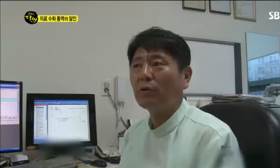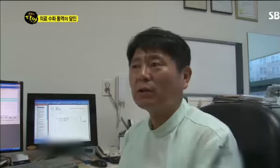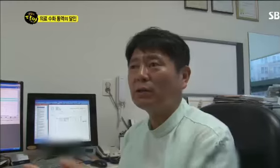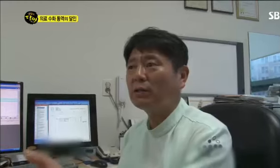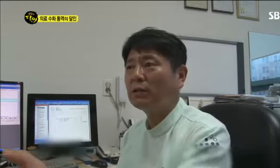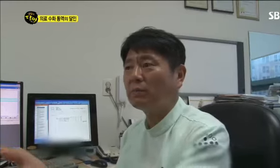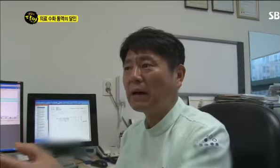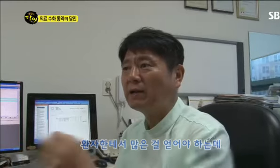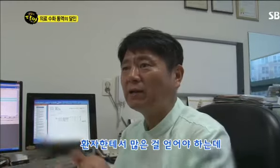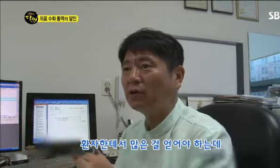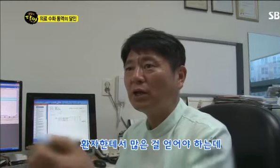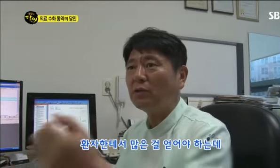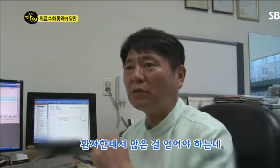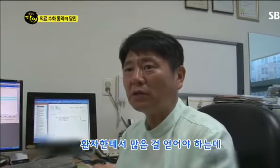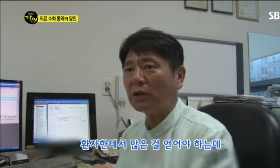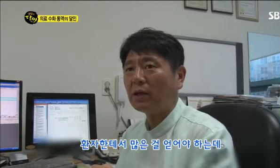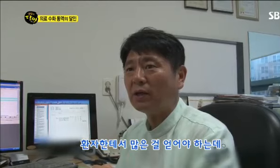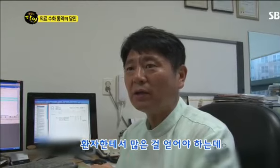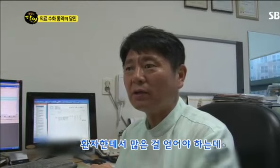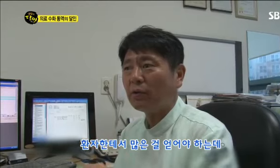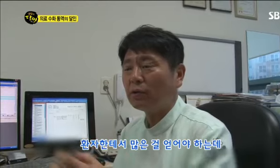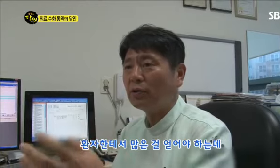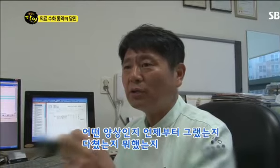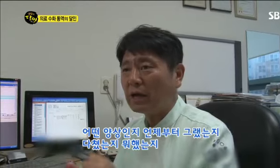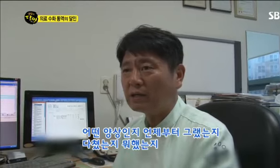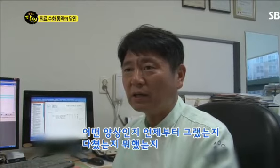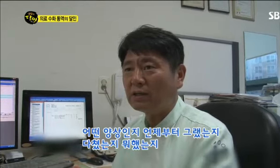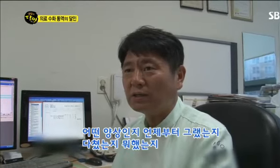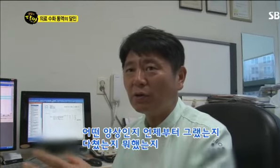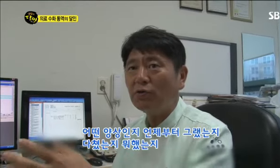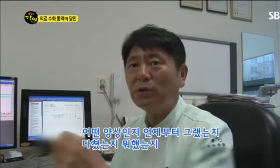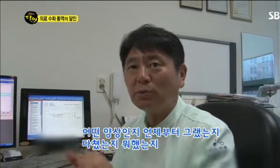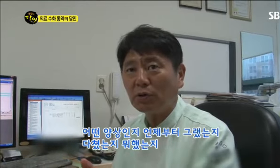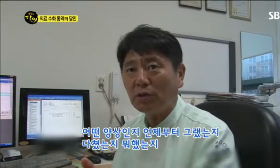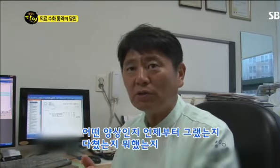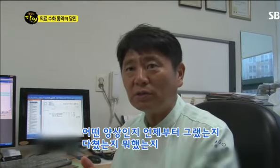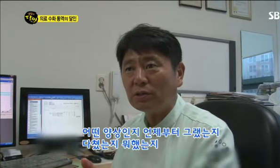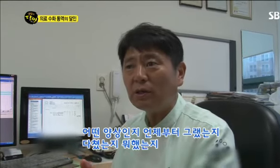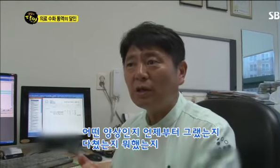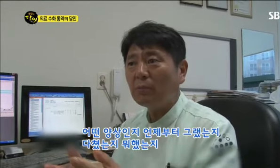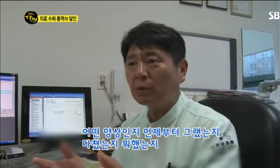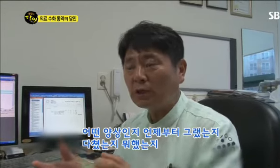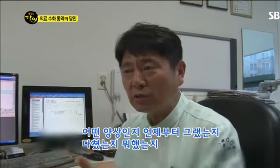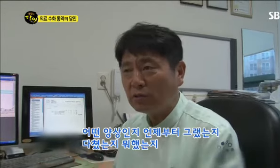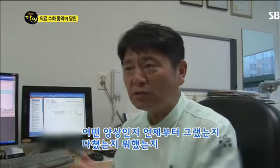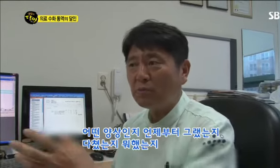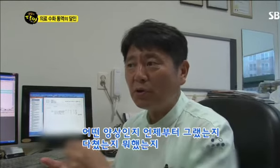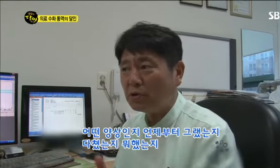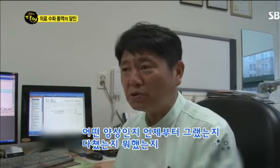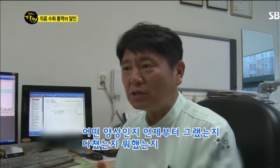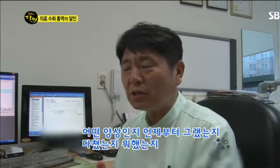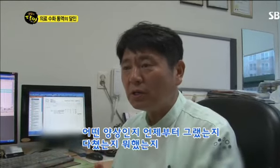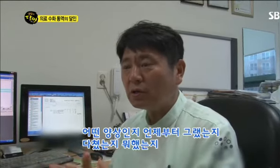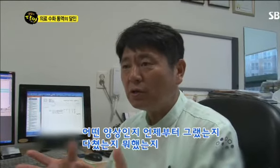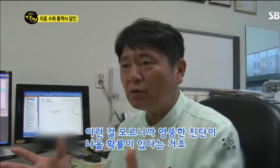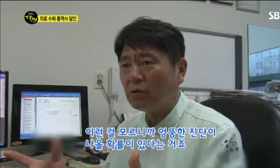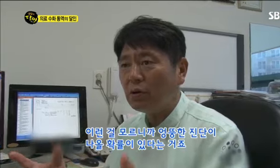환자한테서 많은 걸 얻어야 되는데, 어떤 양상인지, 언제부터 그랬는지, 다쳤는지, 뭐였는지. 이런 걸